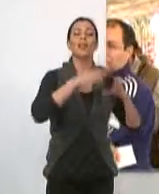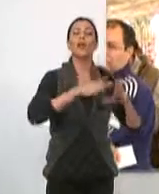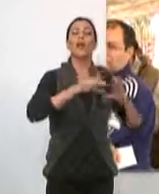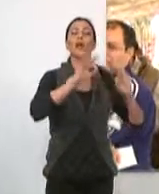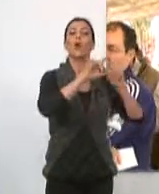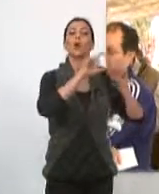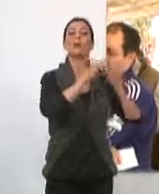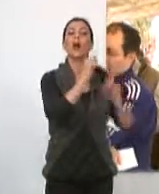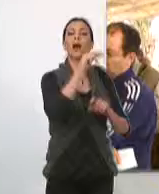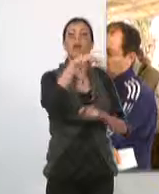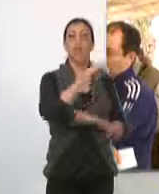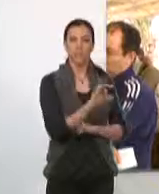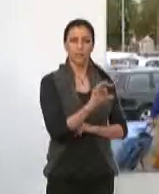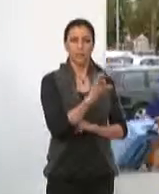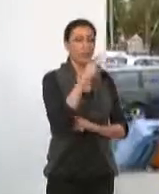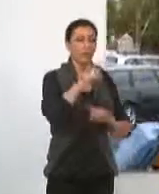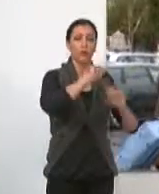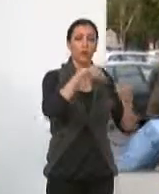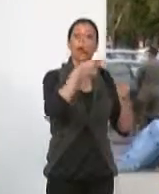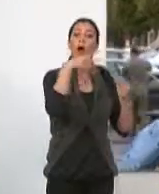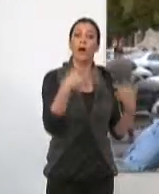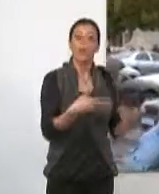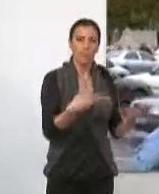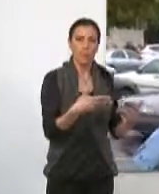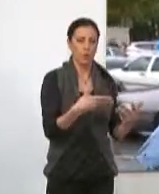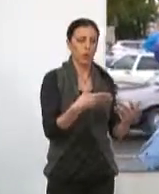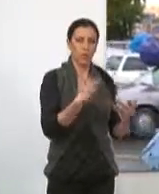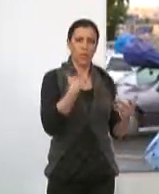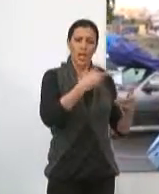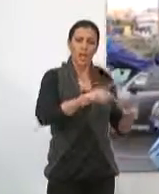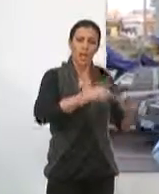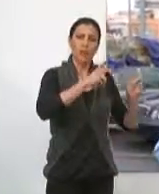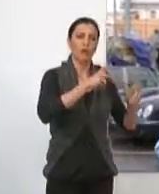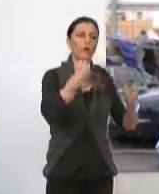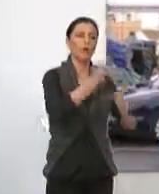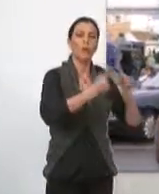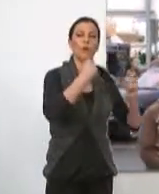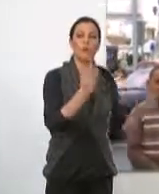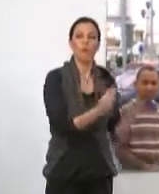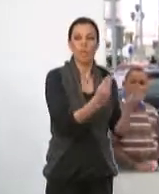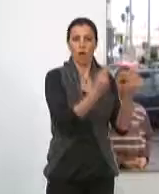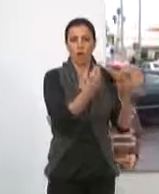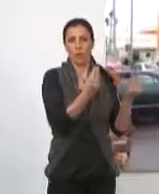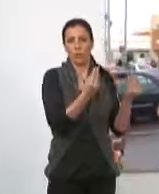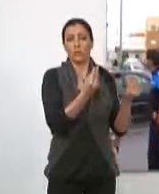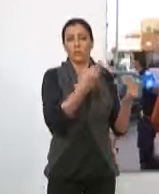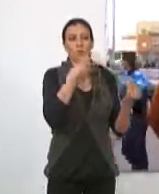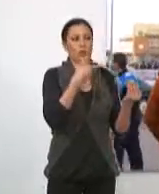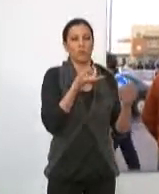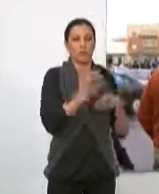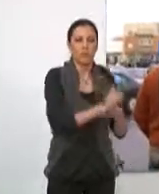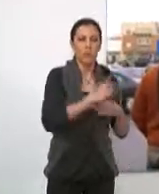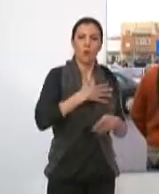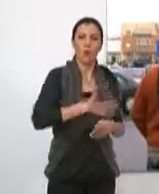Naviera Armas y cuyo contrato se encuentra actualmente en periodo de licitación con mejoras en cuanto a